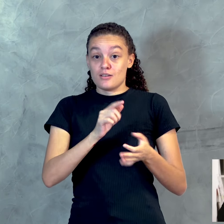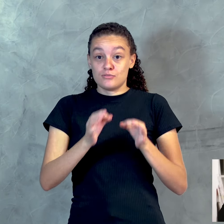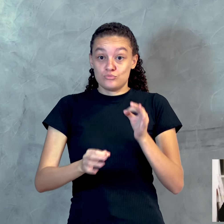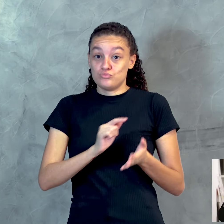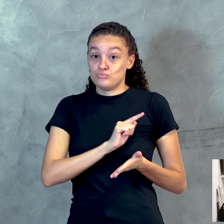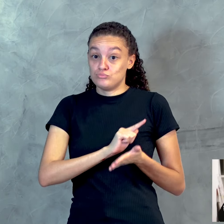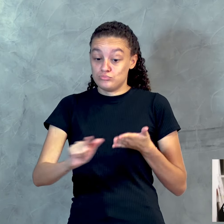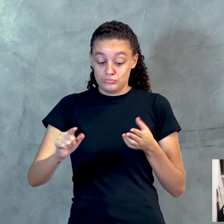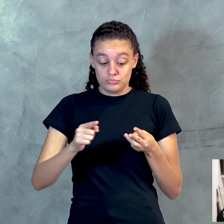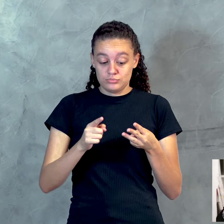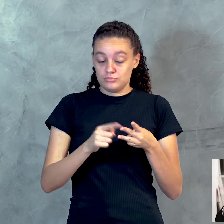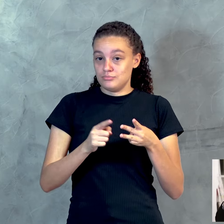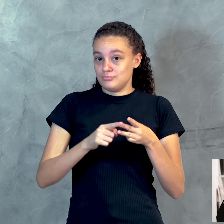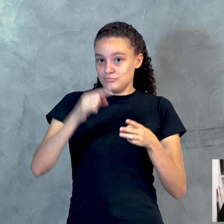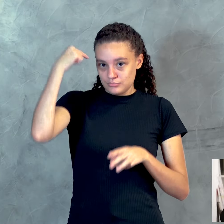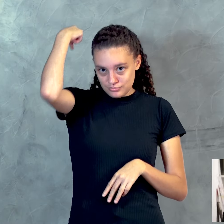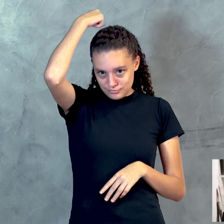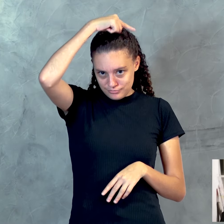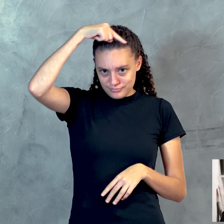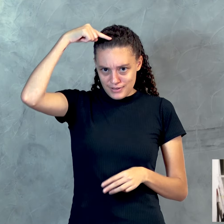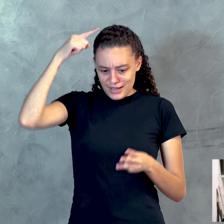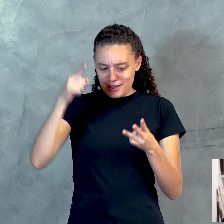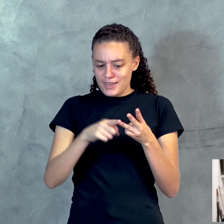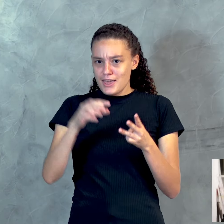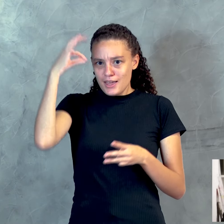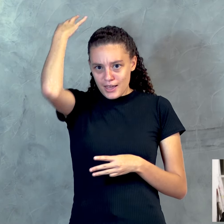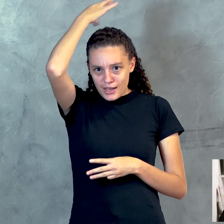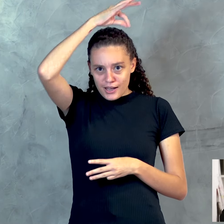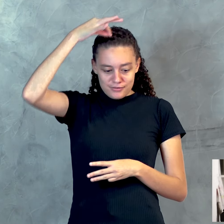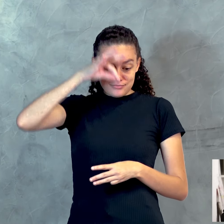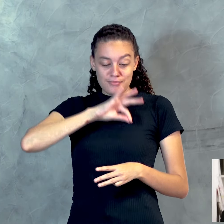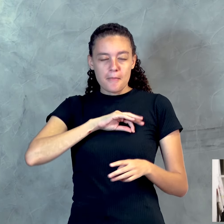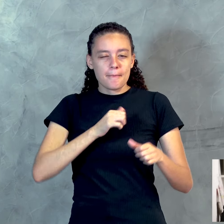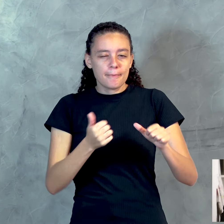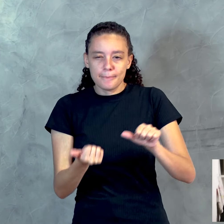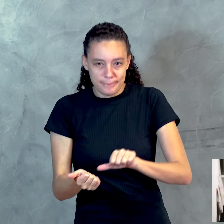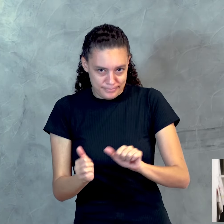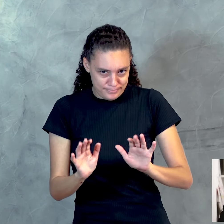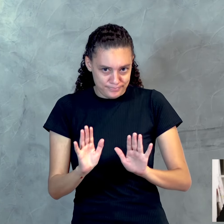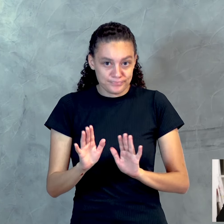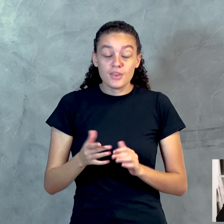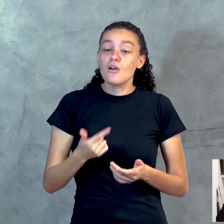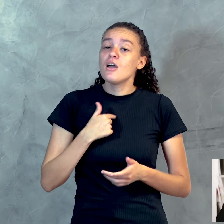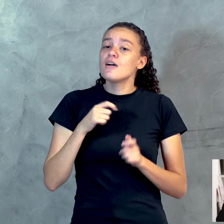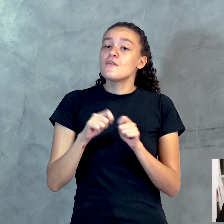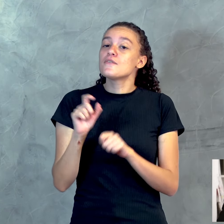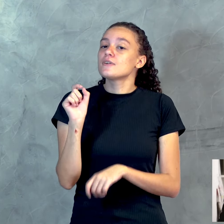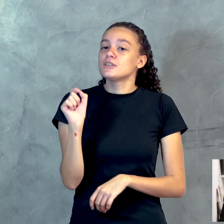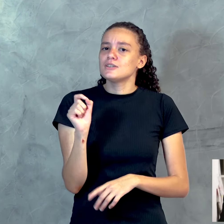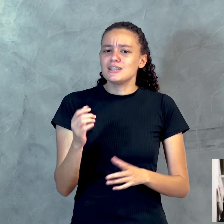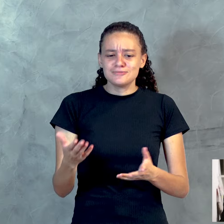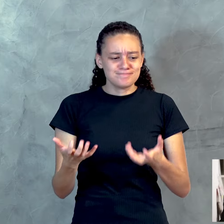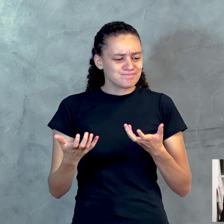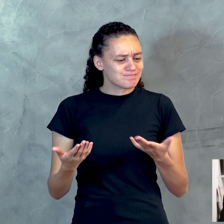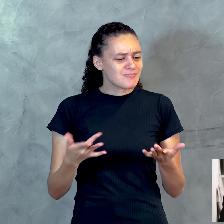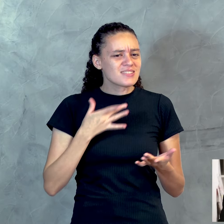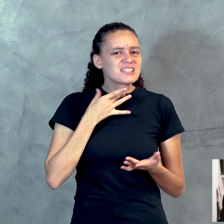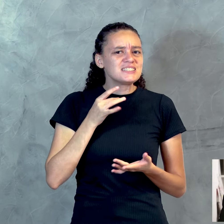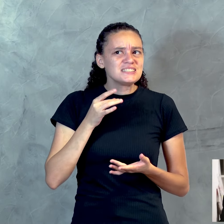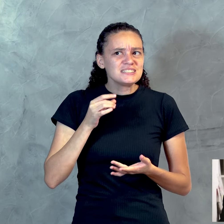Justificação, santificação, batismo com o Espírito Santo. Então, o que eu quero fazer? Eu gostaria de tomar um bom